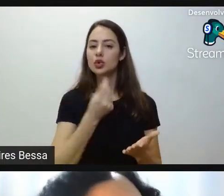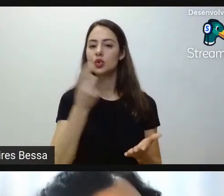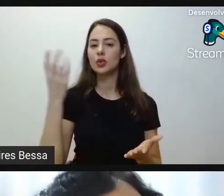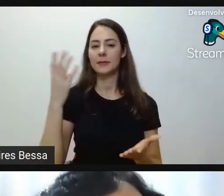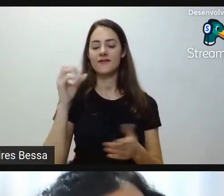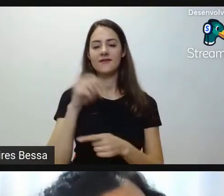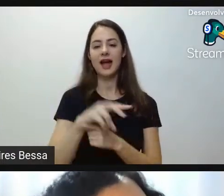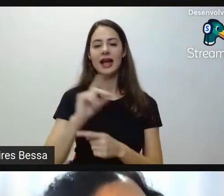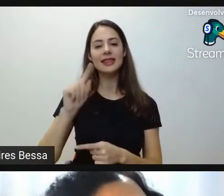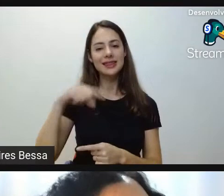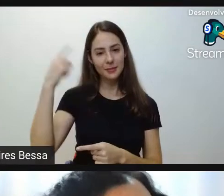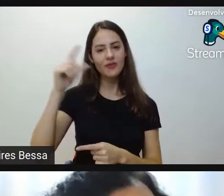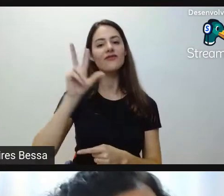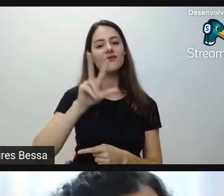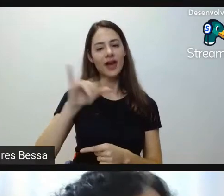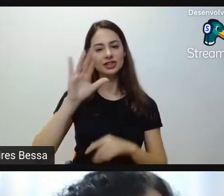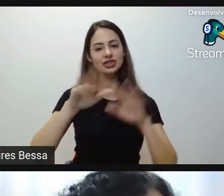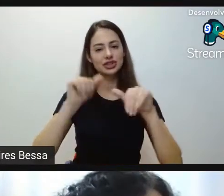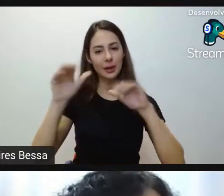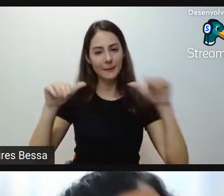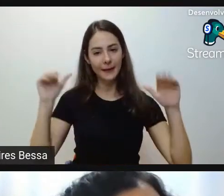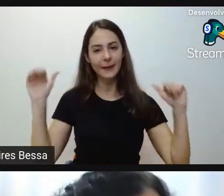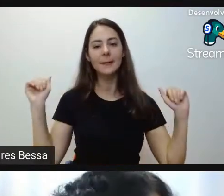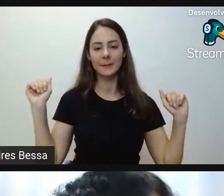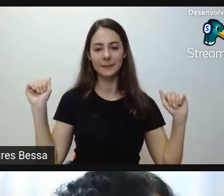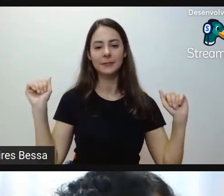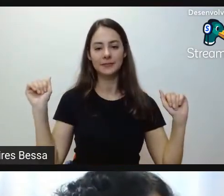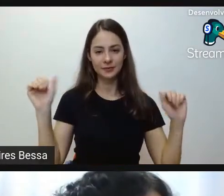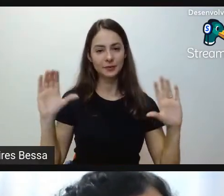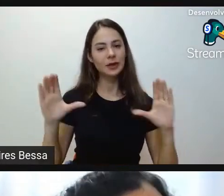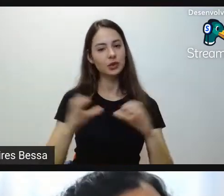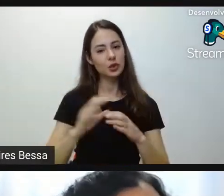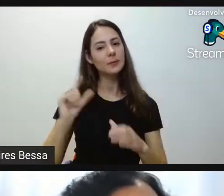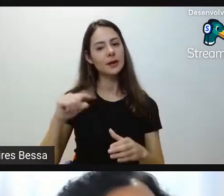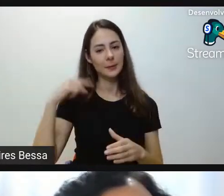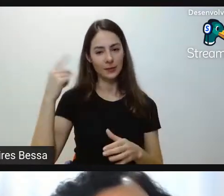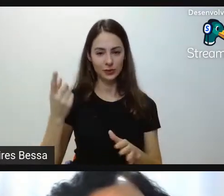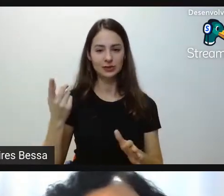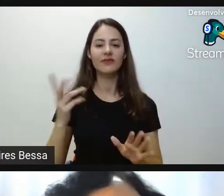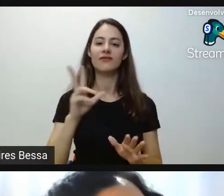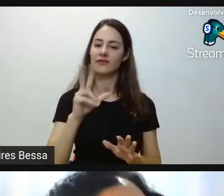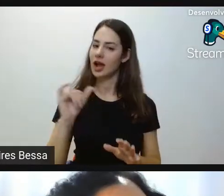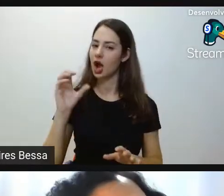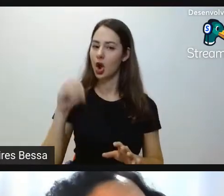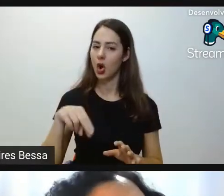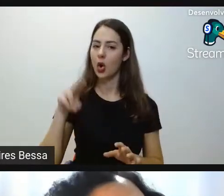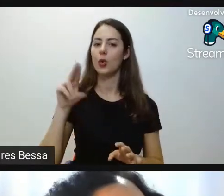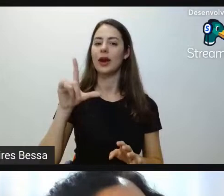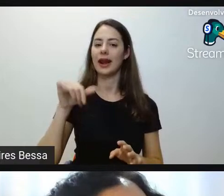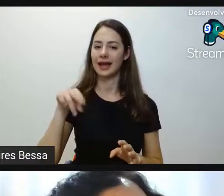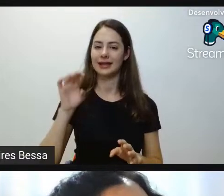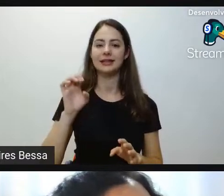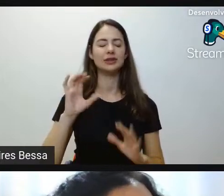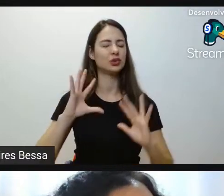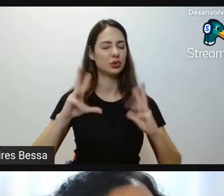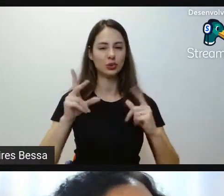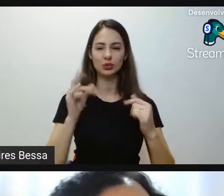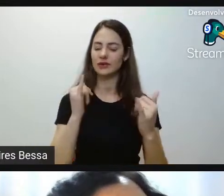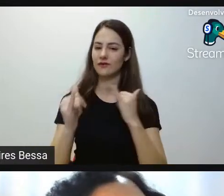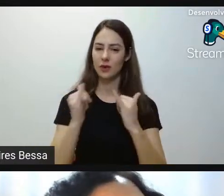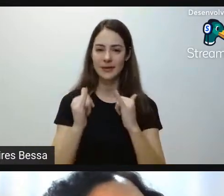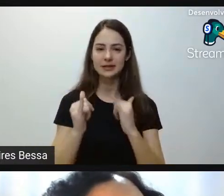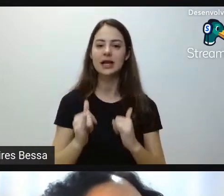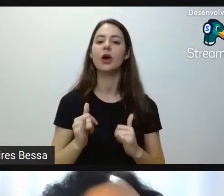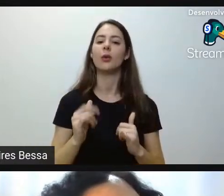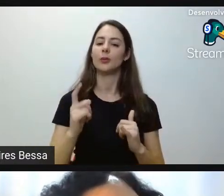posteriormente chamados para completar as turmas, tá bom? Ela será feita de forma online, todas as informações estarão